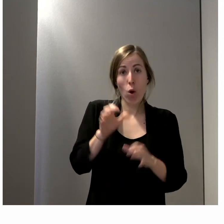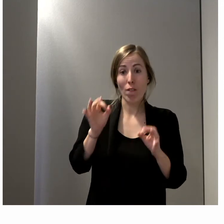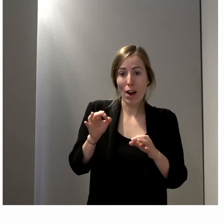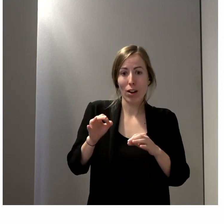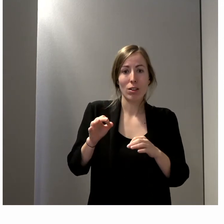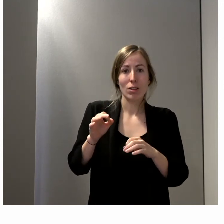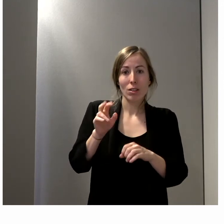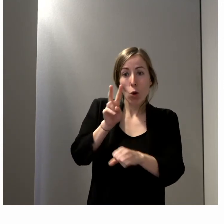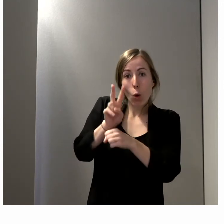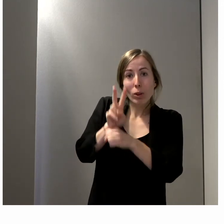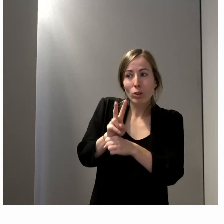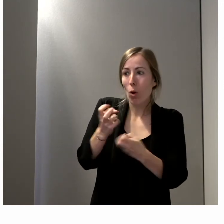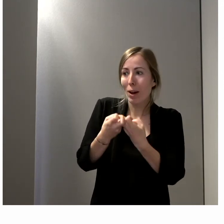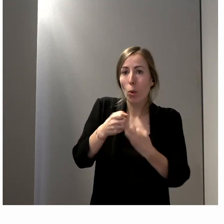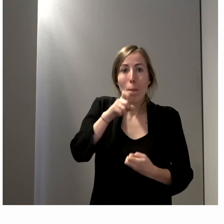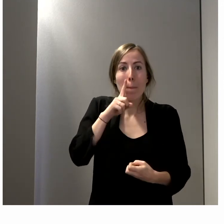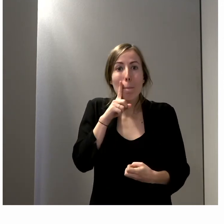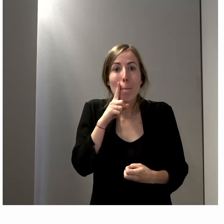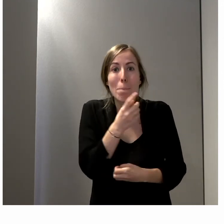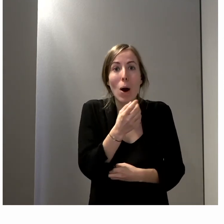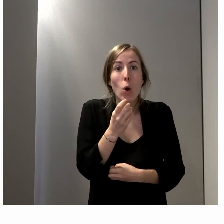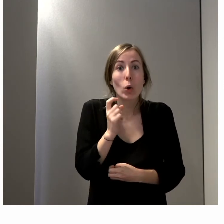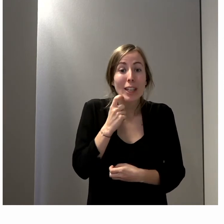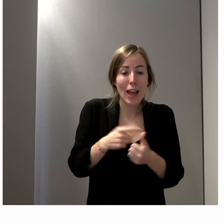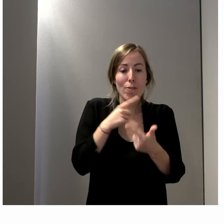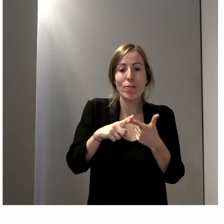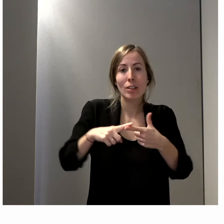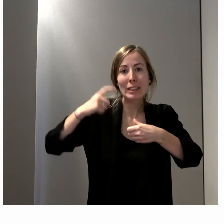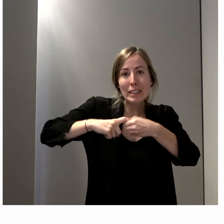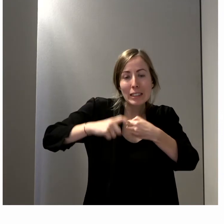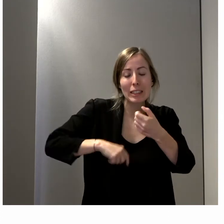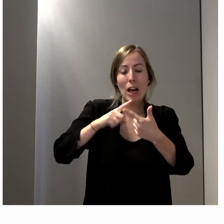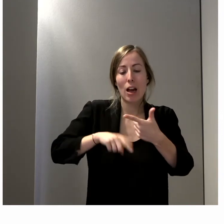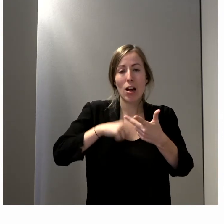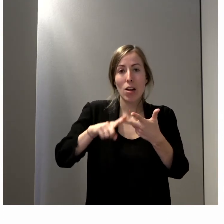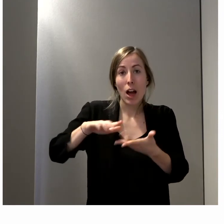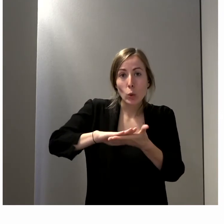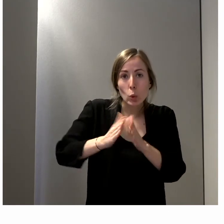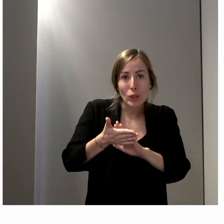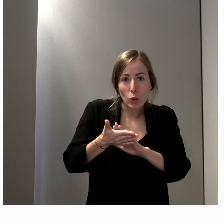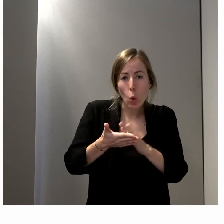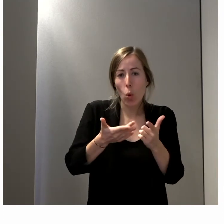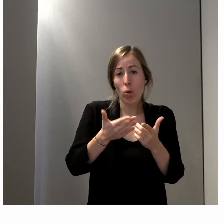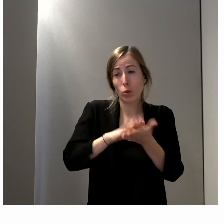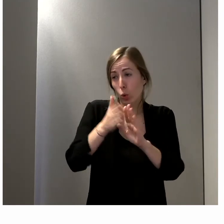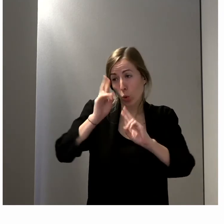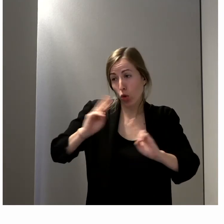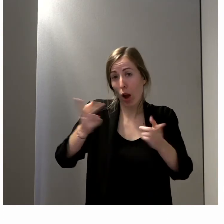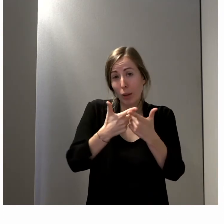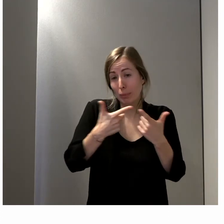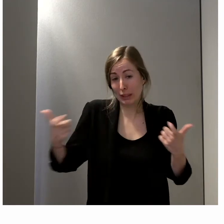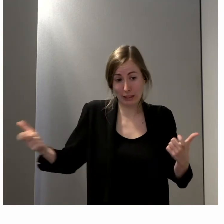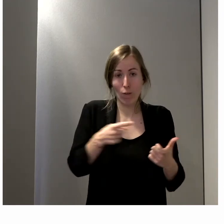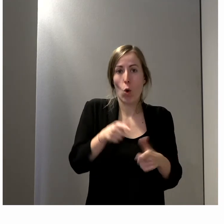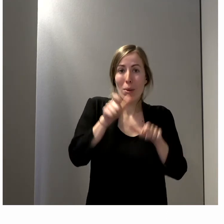dans les représentants de parents d'élèves, dans les syndicats, dans les associations en général, dans une